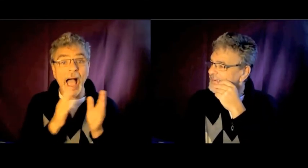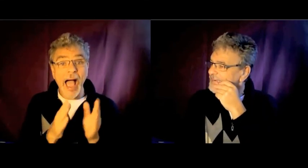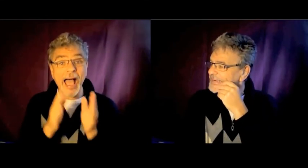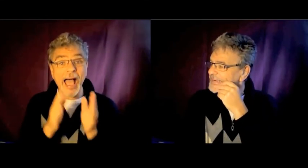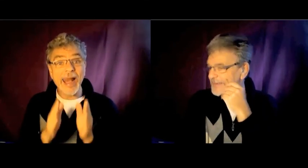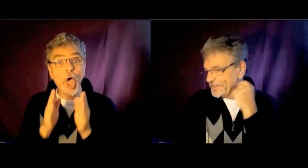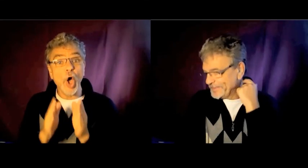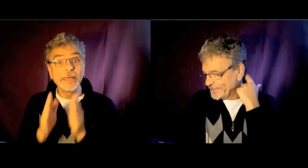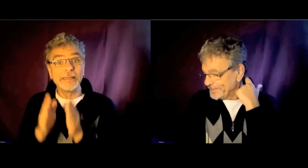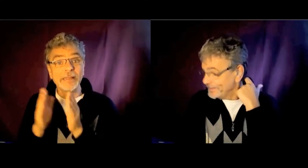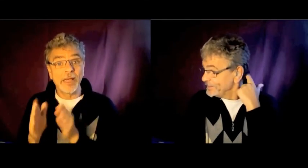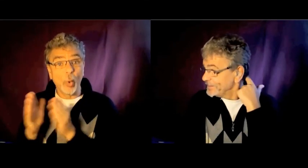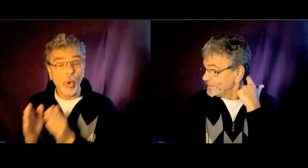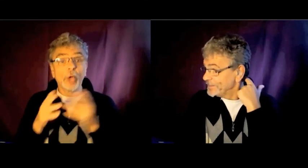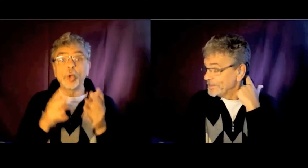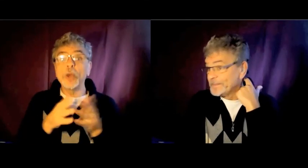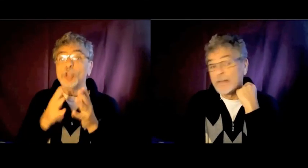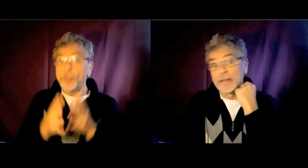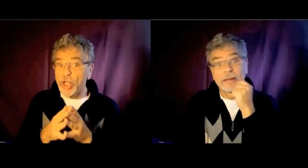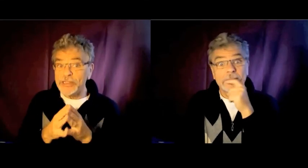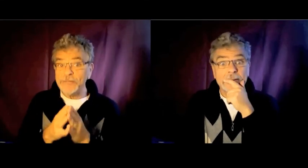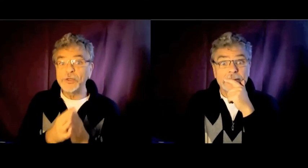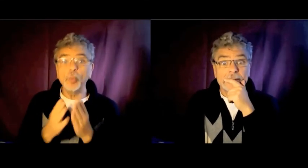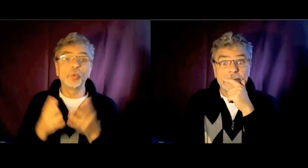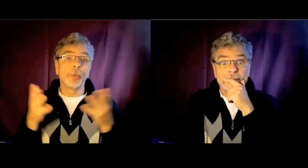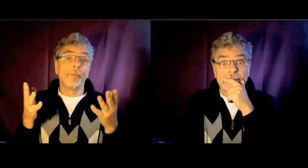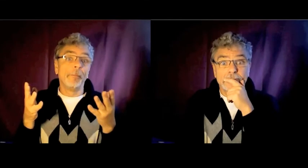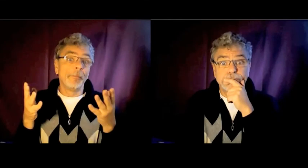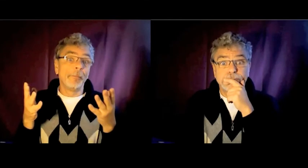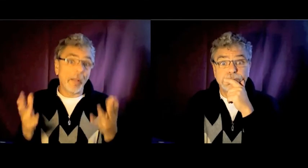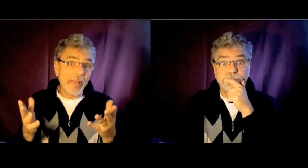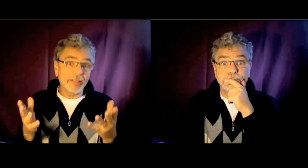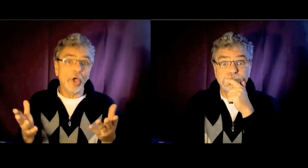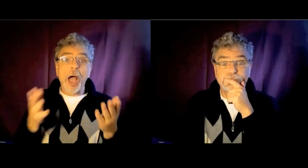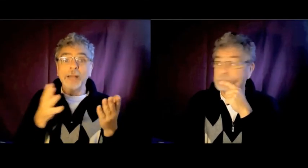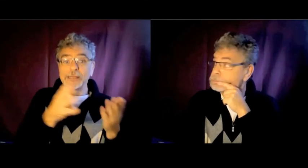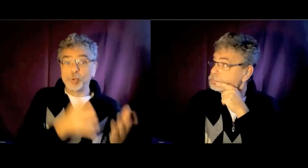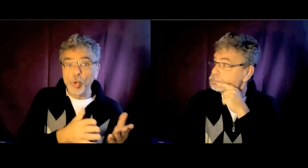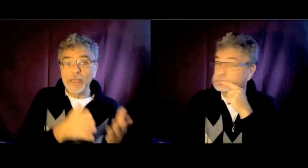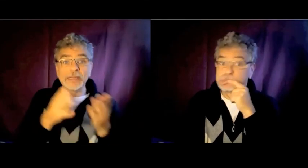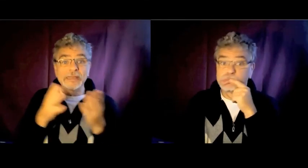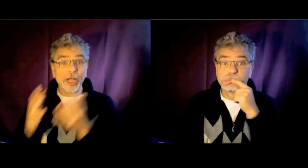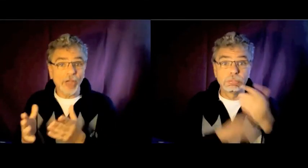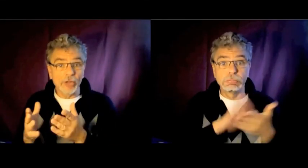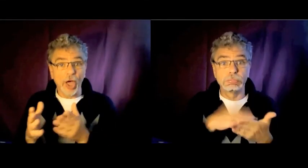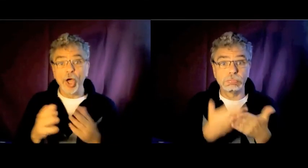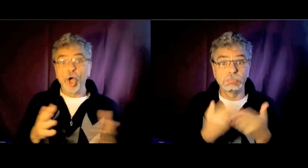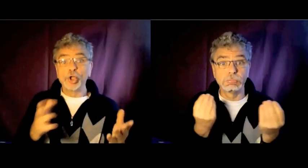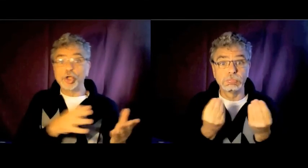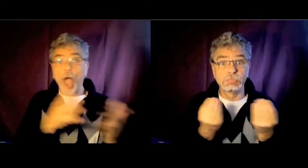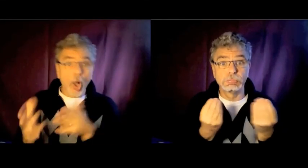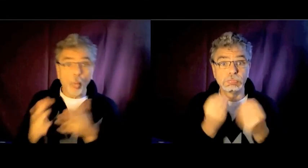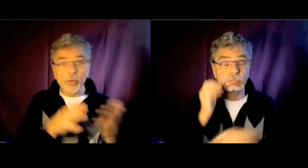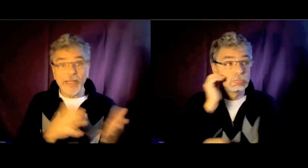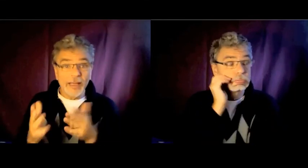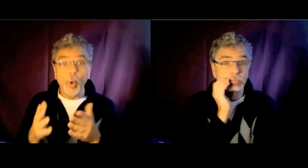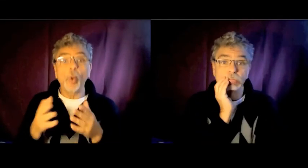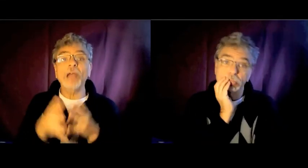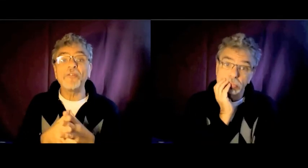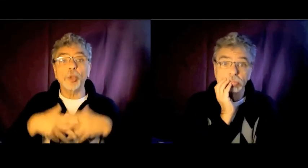-A-L-E-I-D-O, dont les objectifs sont de permettre à des sourds et des intendants de se rencontrer au travers